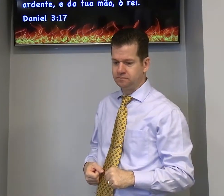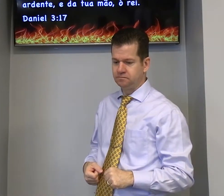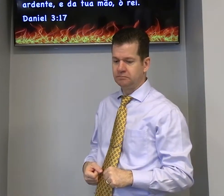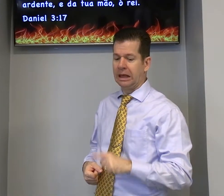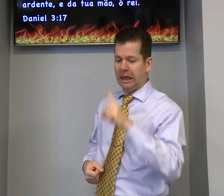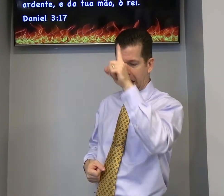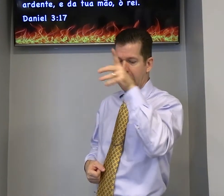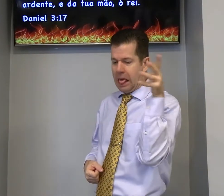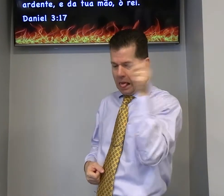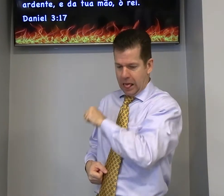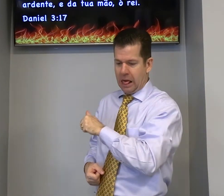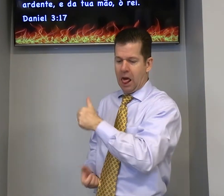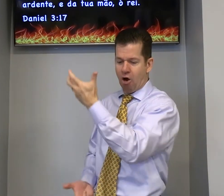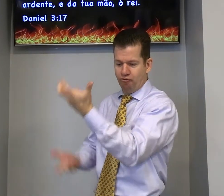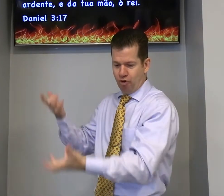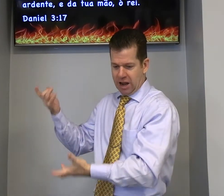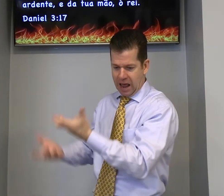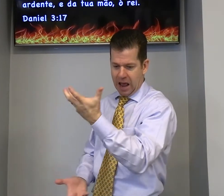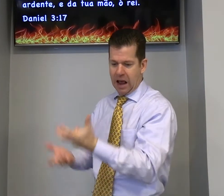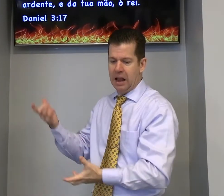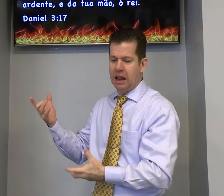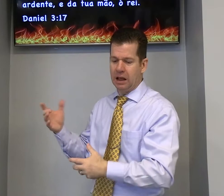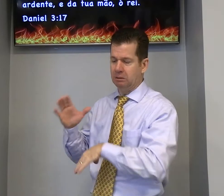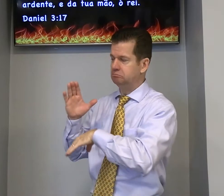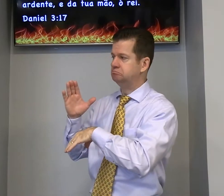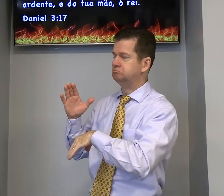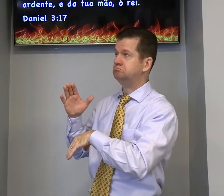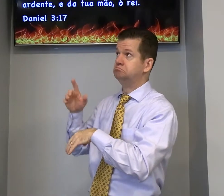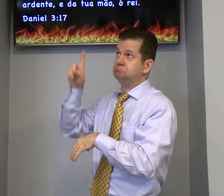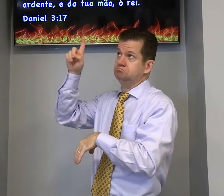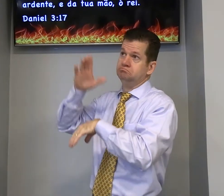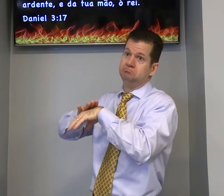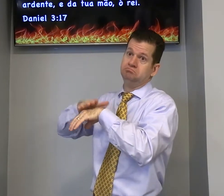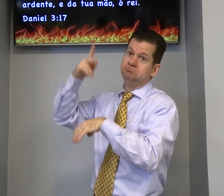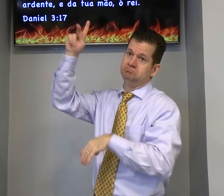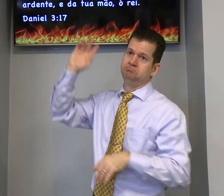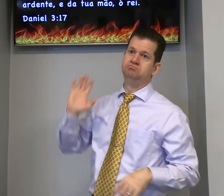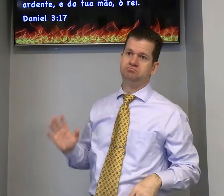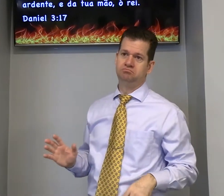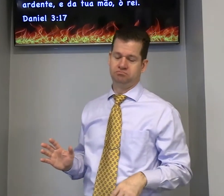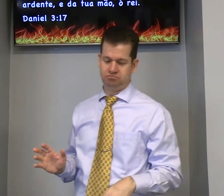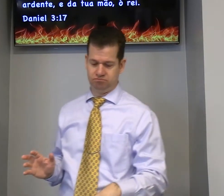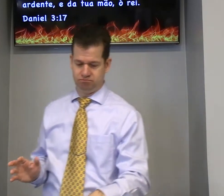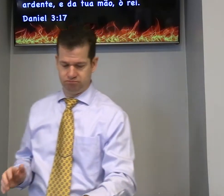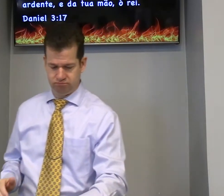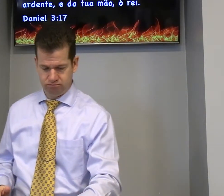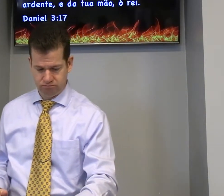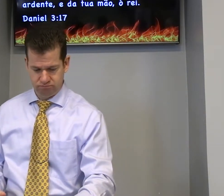nos livrará da fornalha de fogo ardente e da tua mão ok